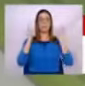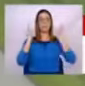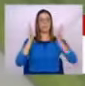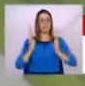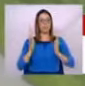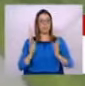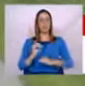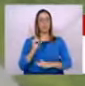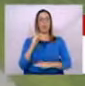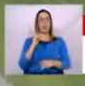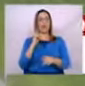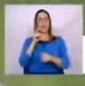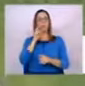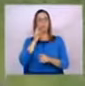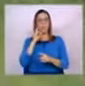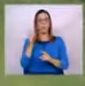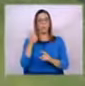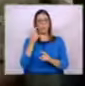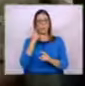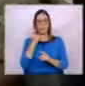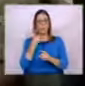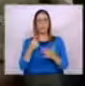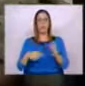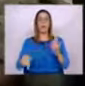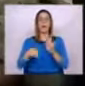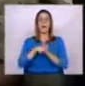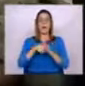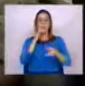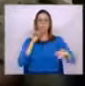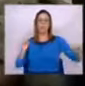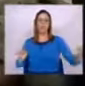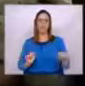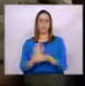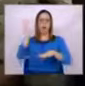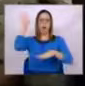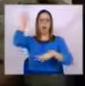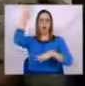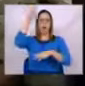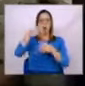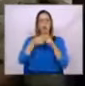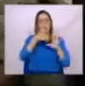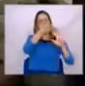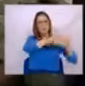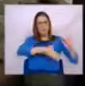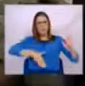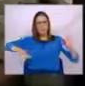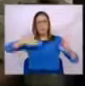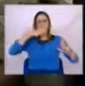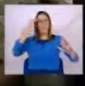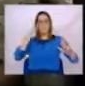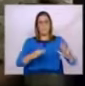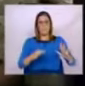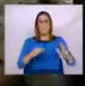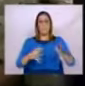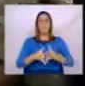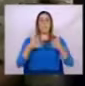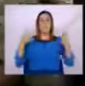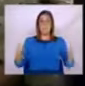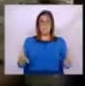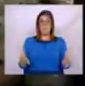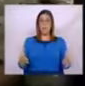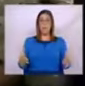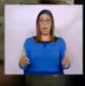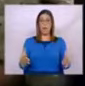estrada ou procurarem um abrigo. The threat of significant storm surge floating along the east, entire west coast of Florida has increased.